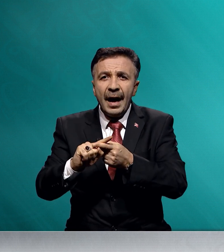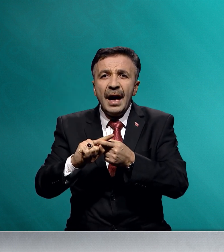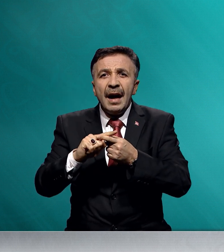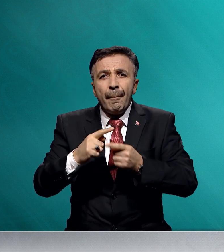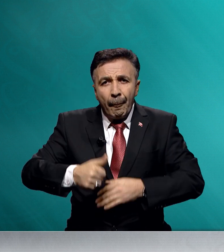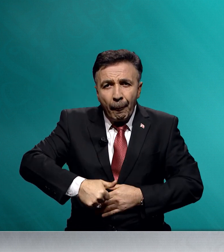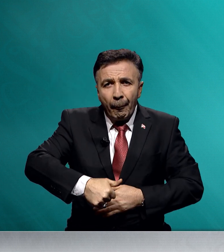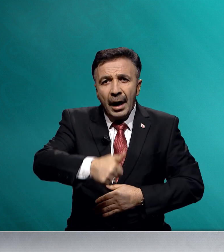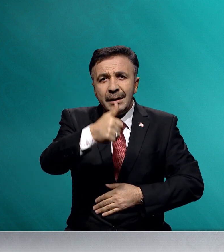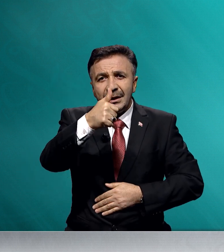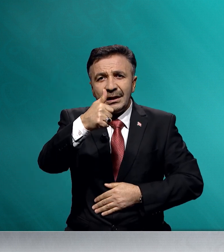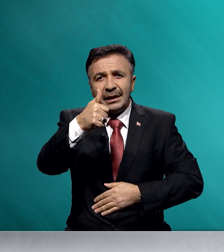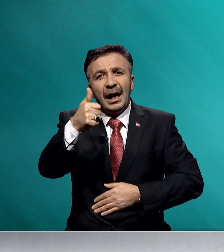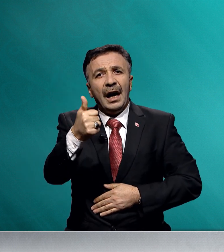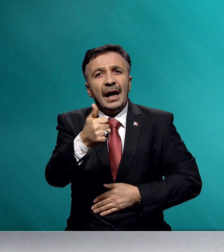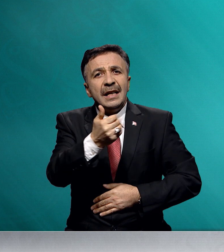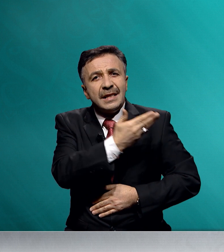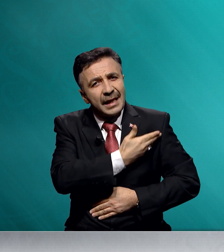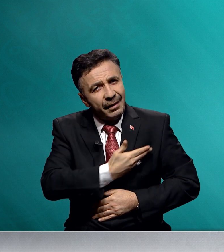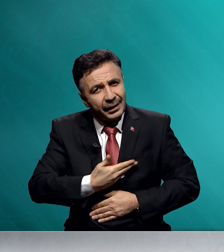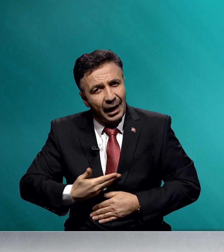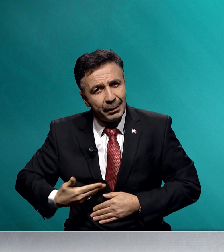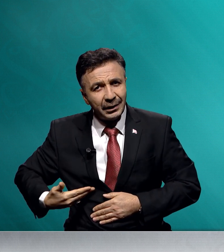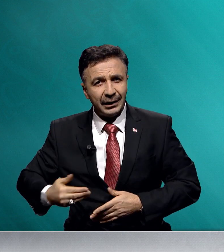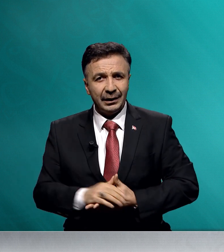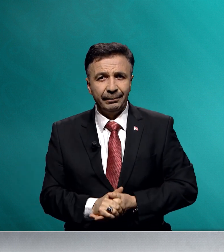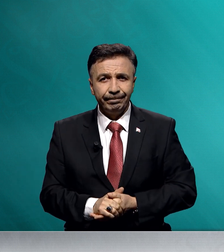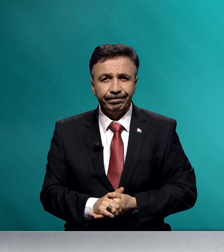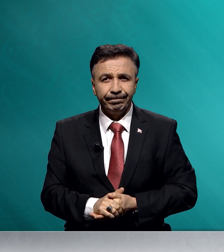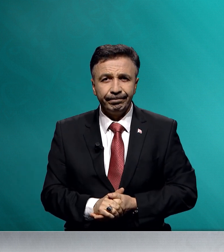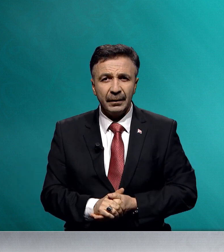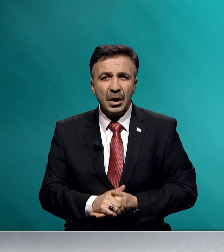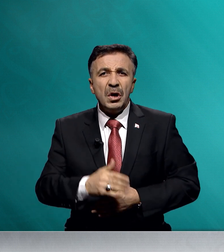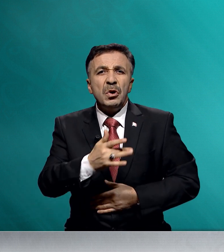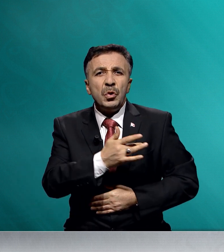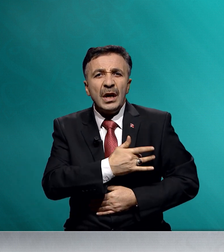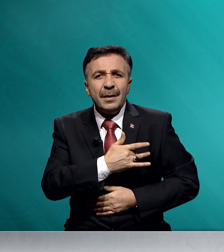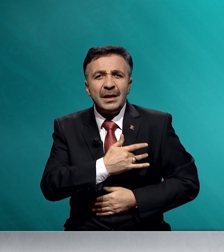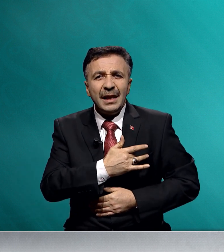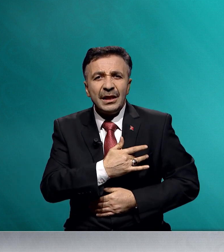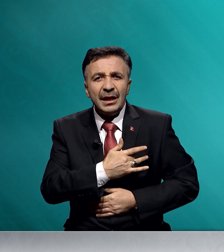bağımsızlığa sevdamızdır. Yüreğimizdeki